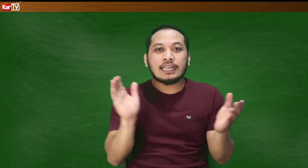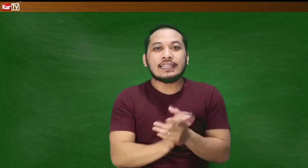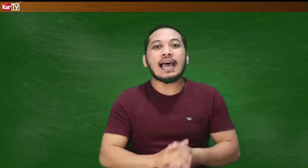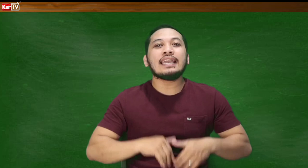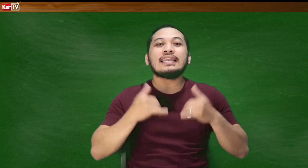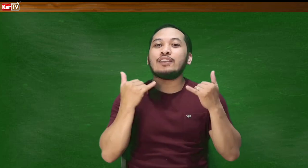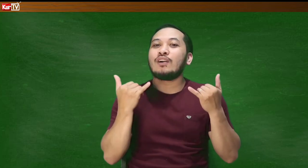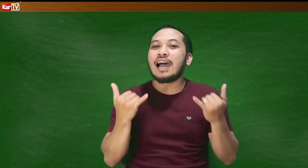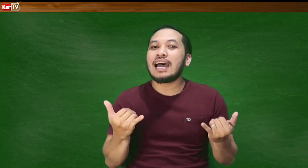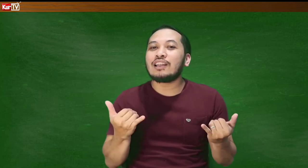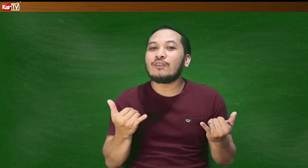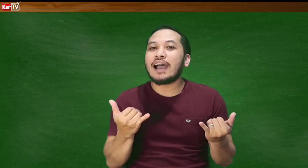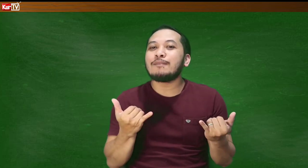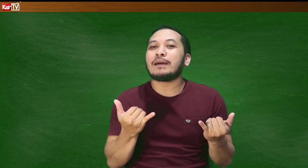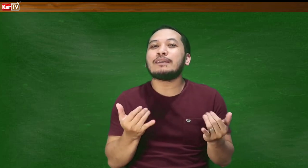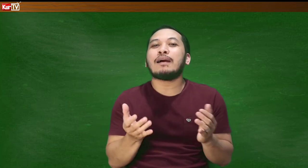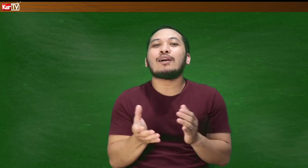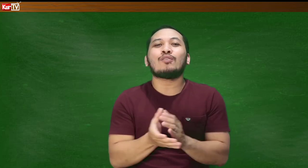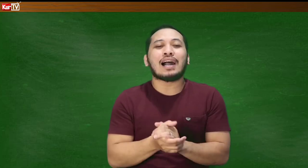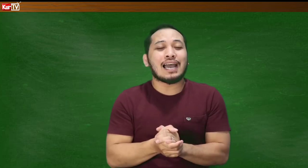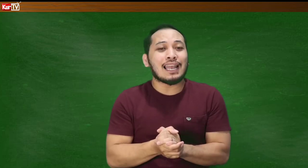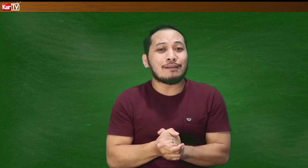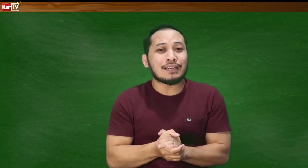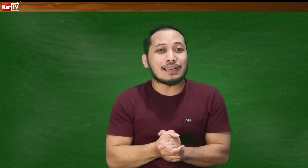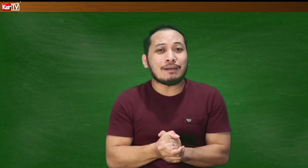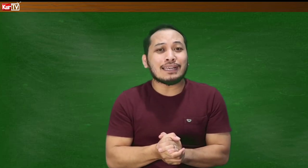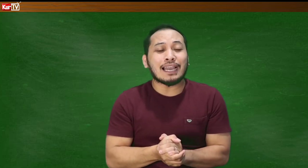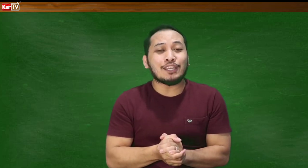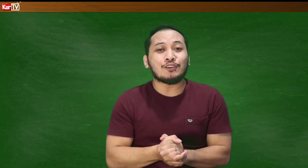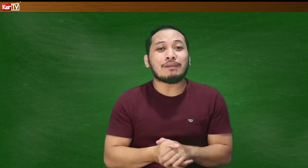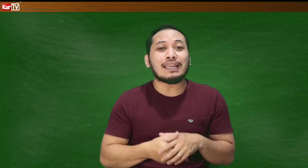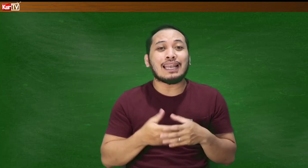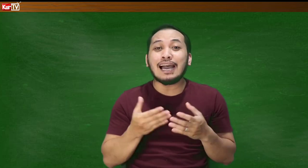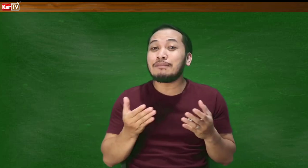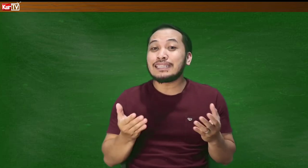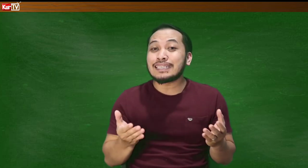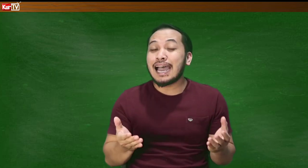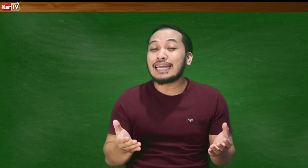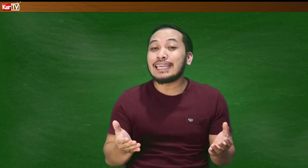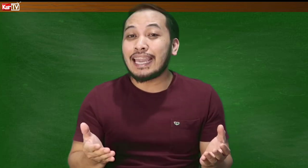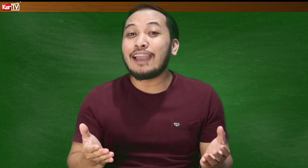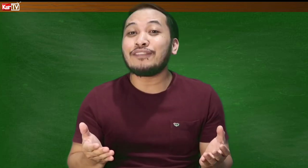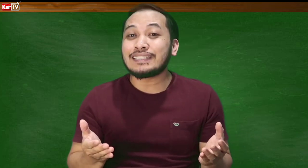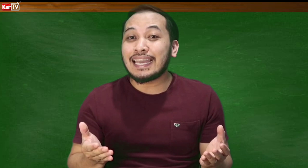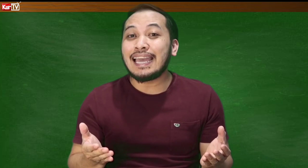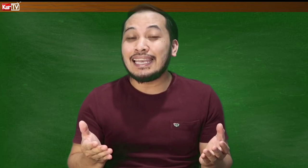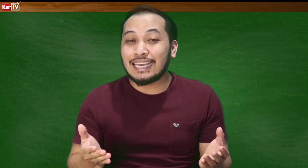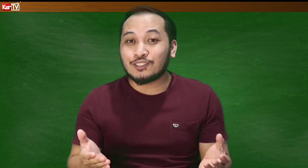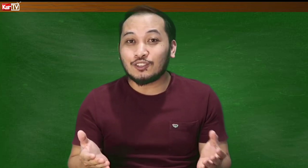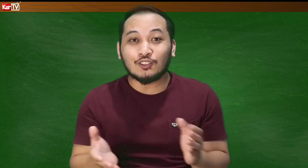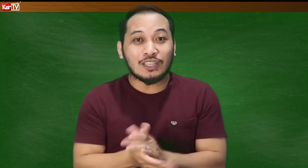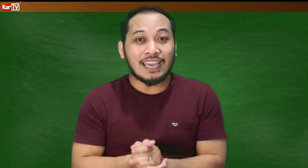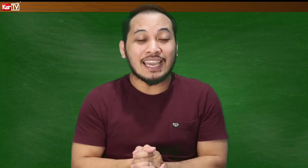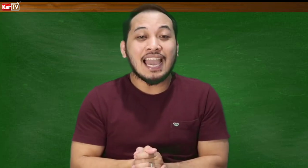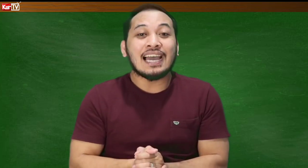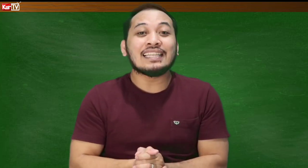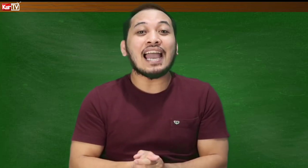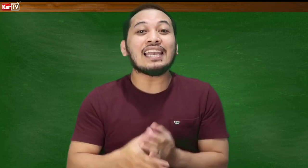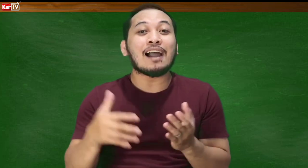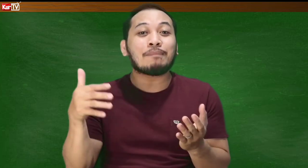Dahil ngayong araw ay panibagong kaalaman naman at inyong manalaman sa ating FSL lesson today. Dahil ang